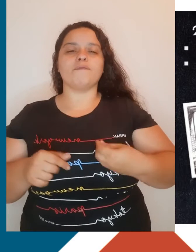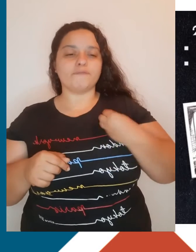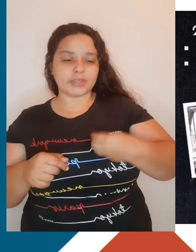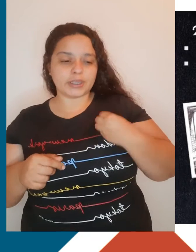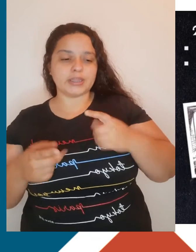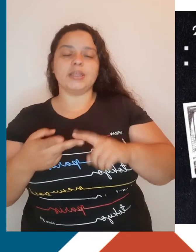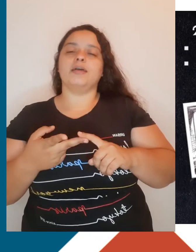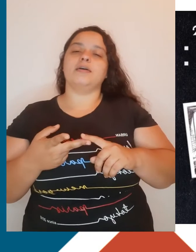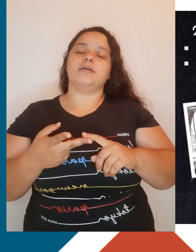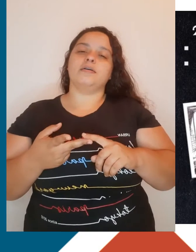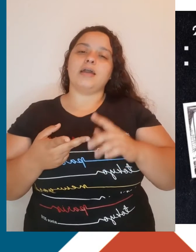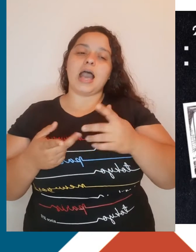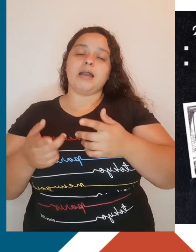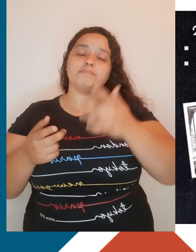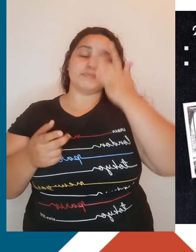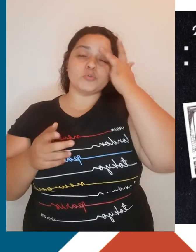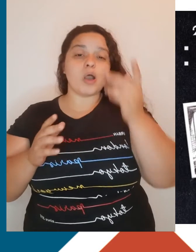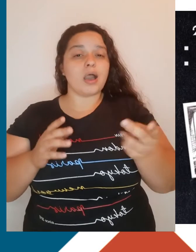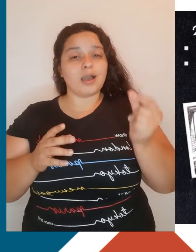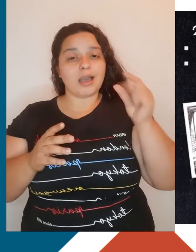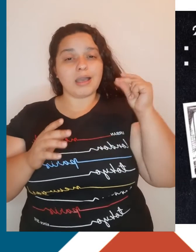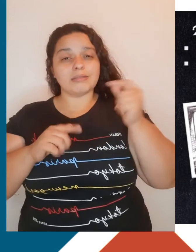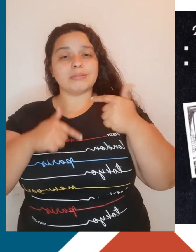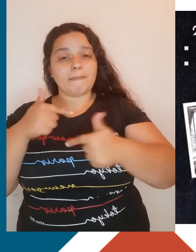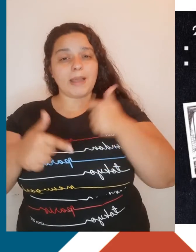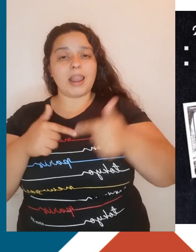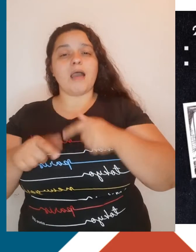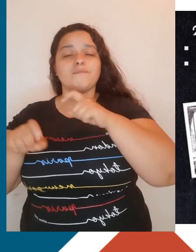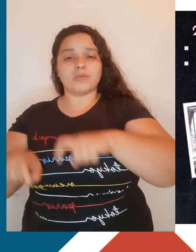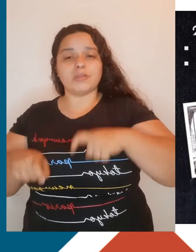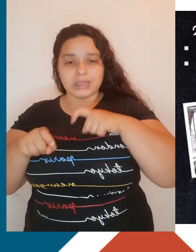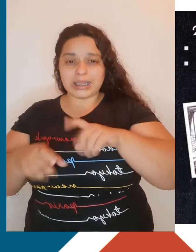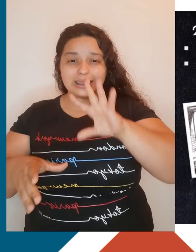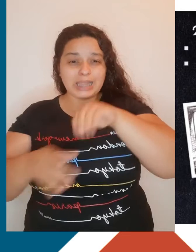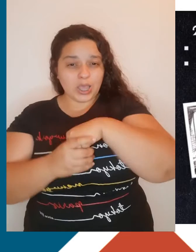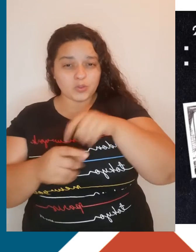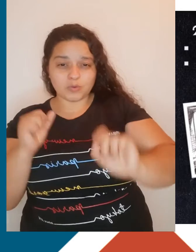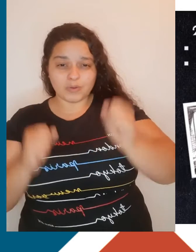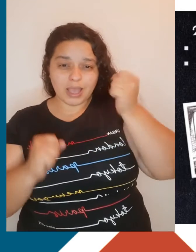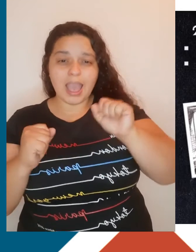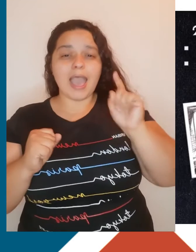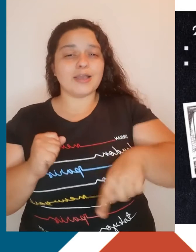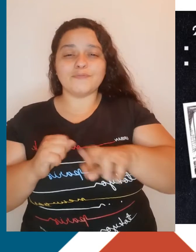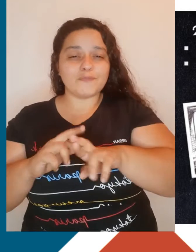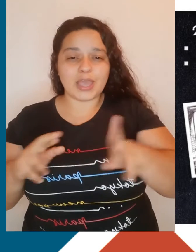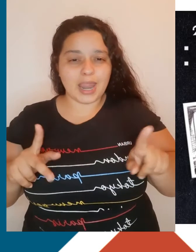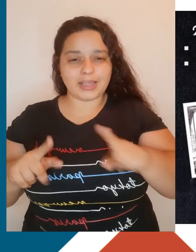deles ex-camponeses. O trabalho na fábrica era completamente diferente do trabalho no campo ou nas oficinas,